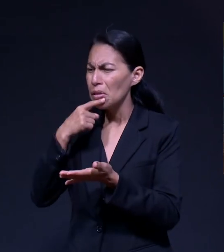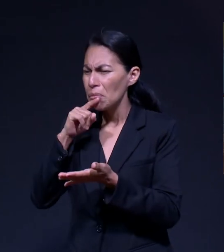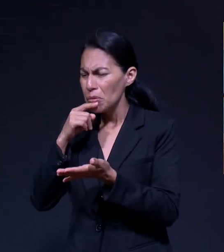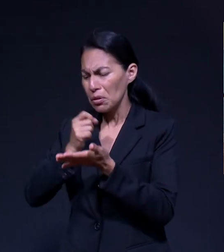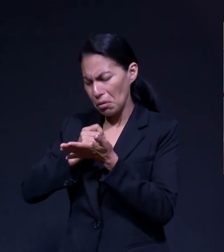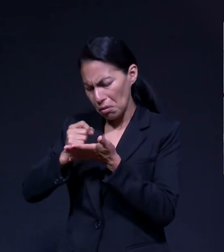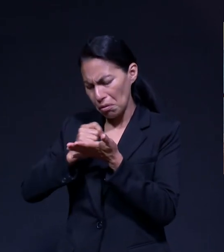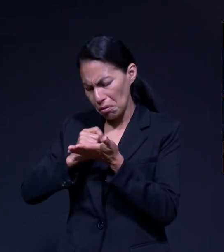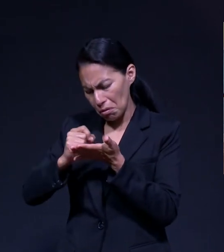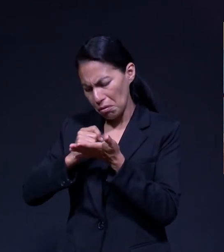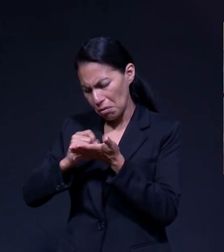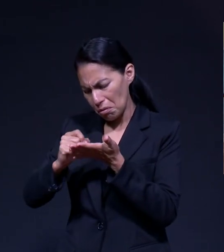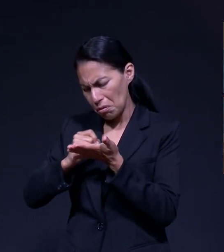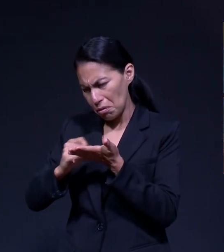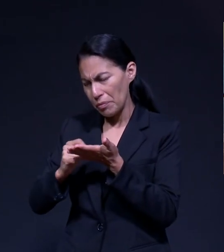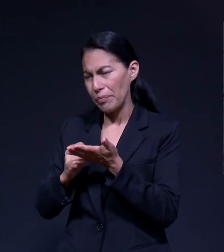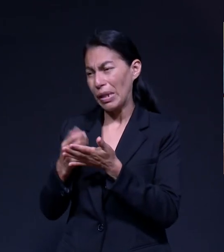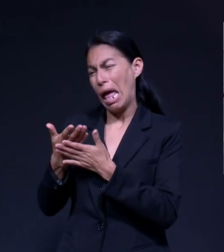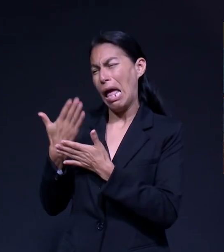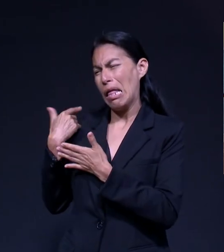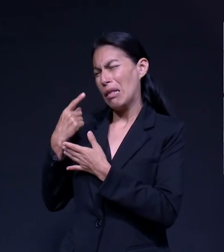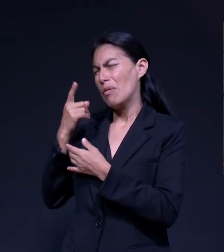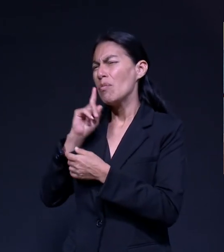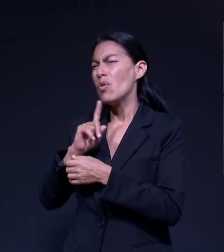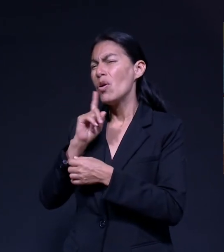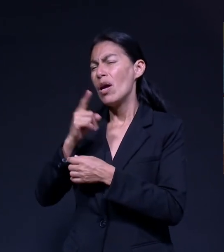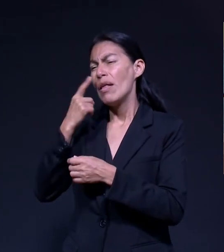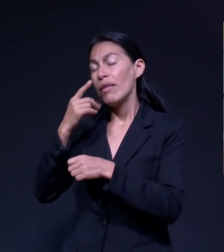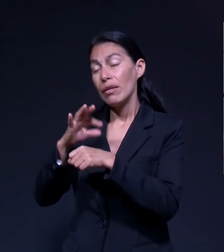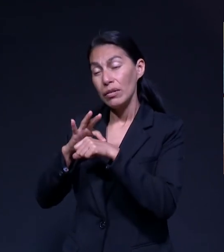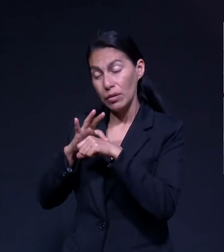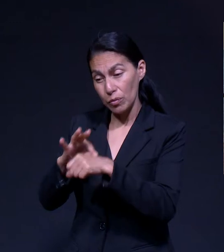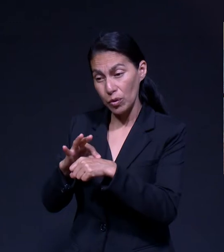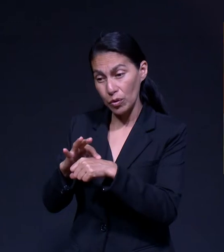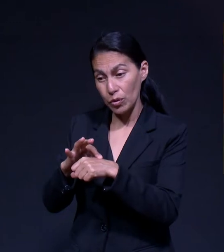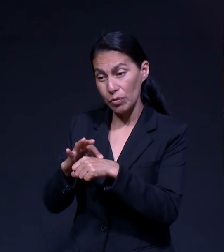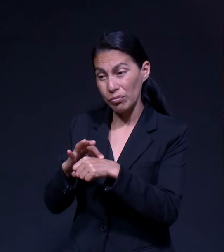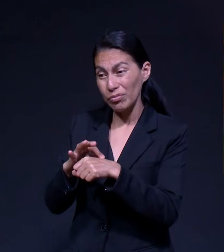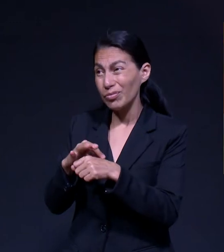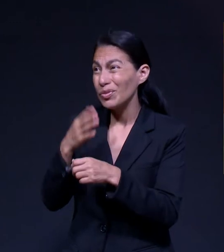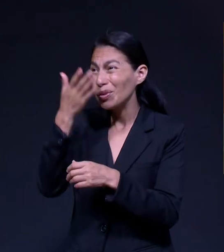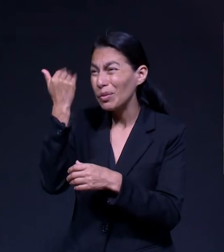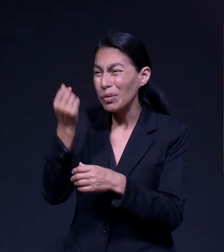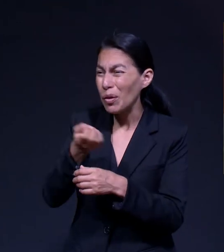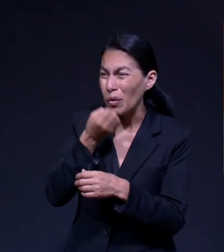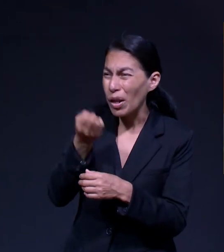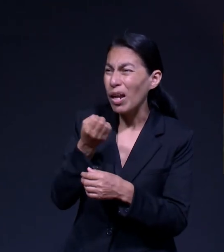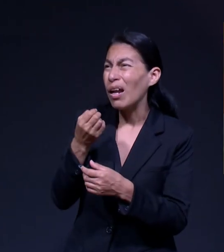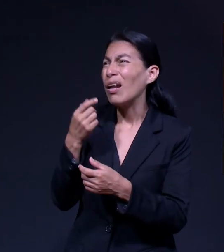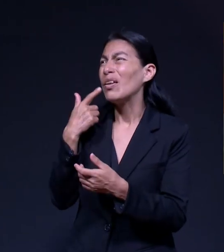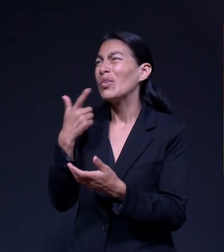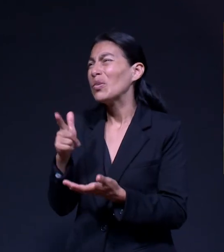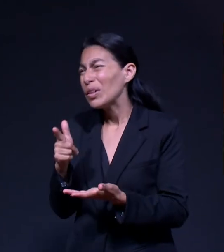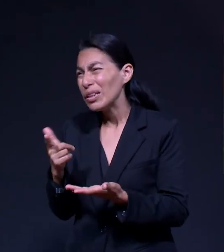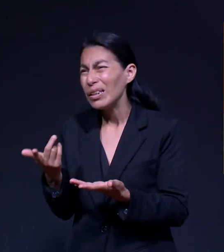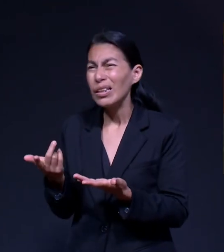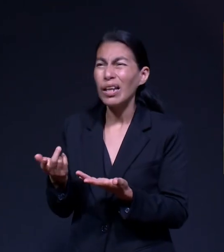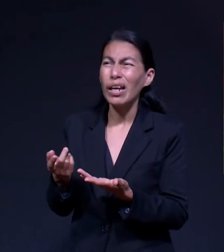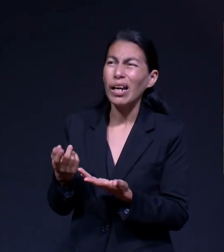y papel Escuché del testimonio de otra chica que no sabía cómo orar, no tenía ganas O no sabía qué era